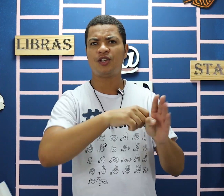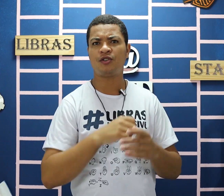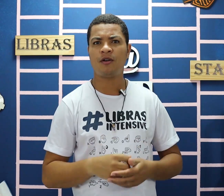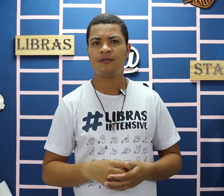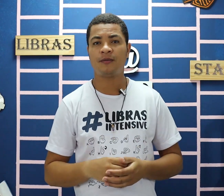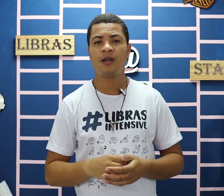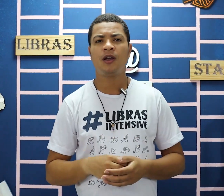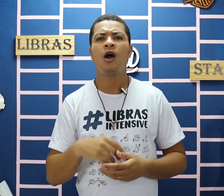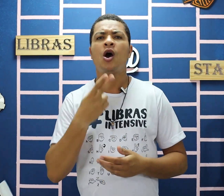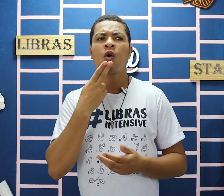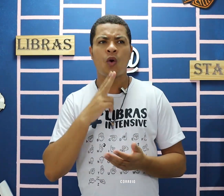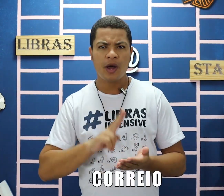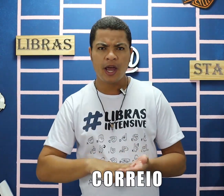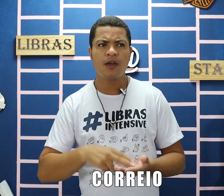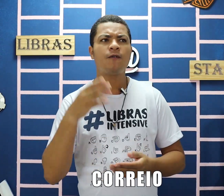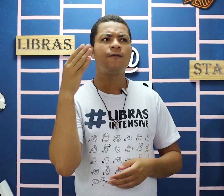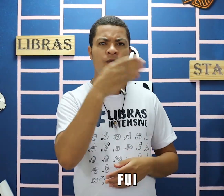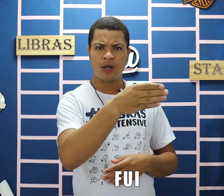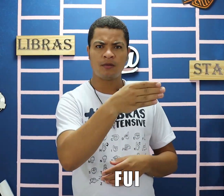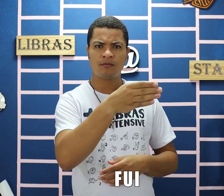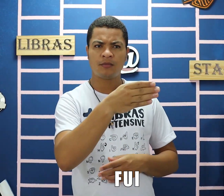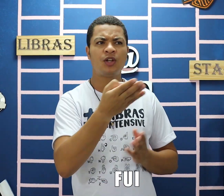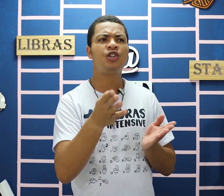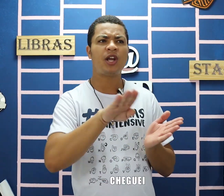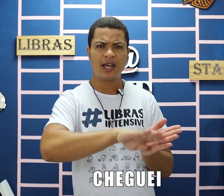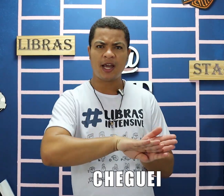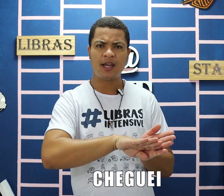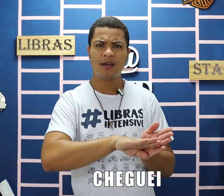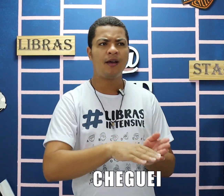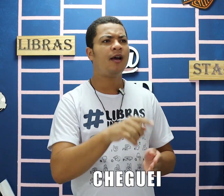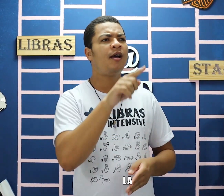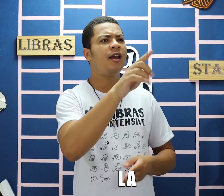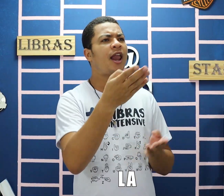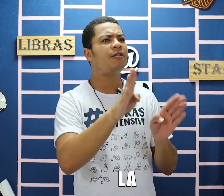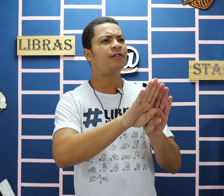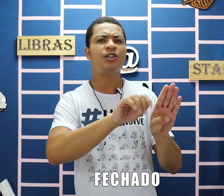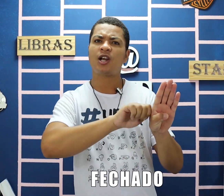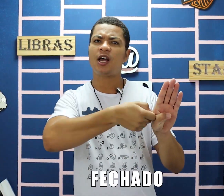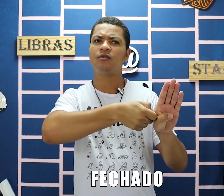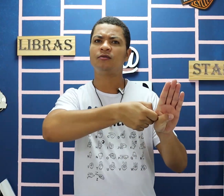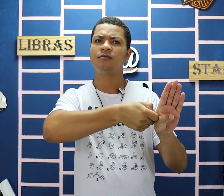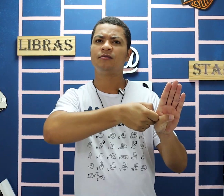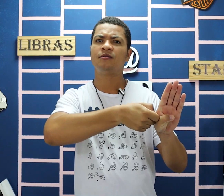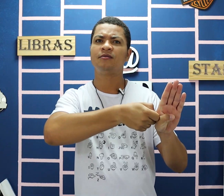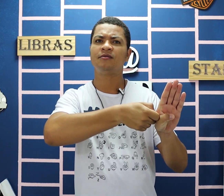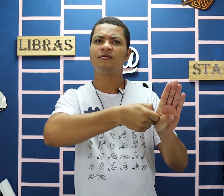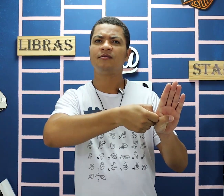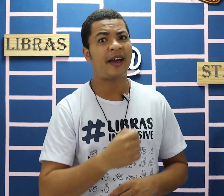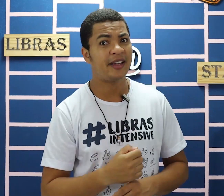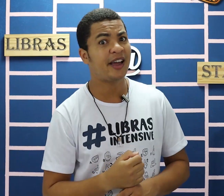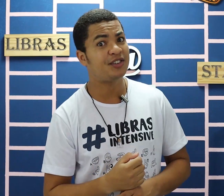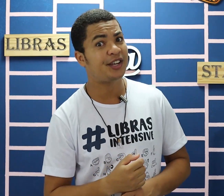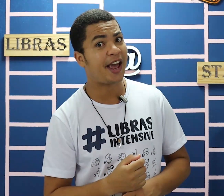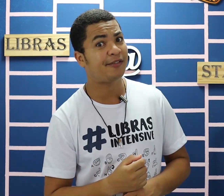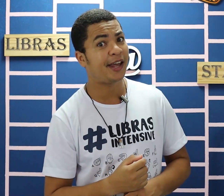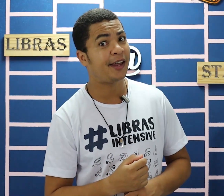fazer de novo? Correio fui, cheguei lá fechado. Vai que tava desgreve, né?